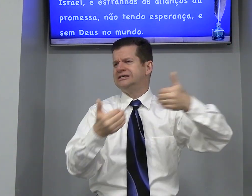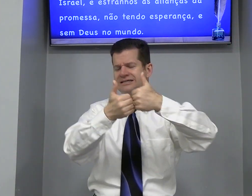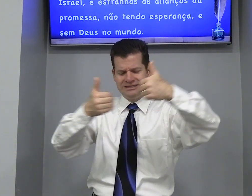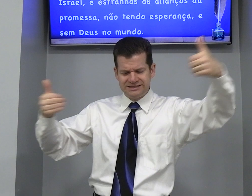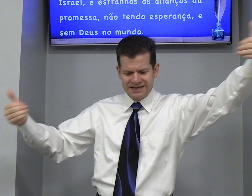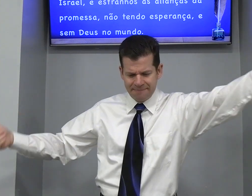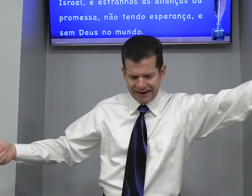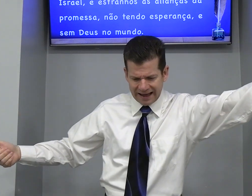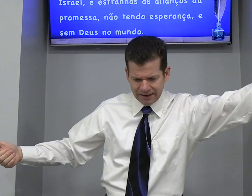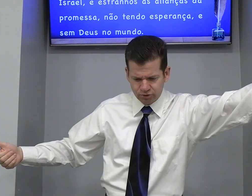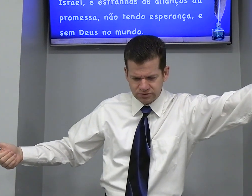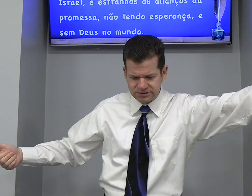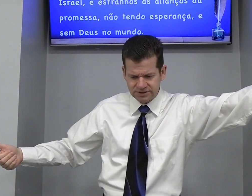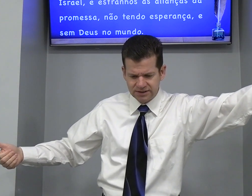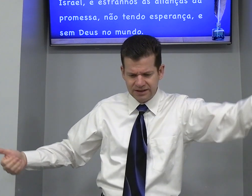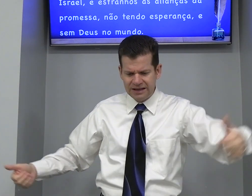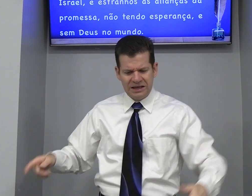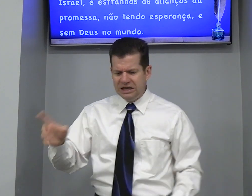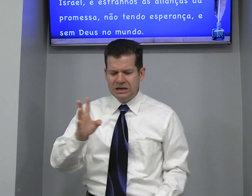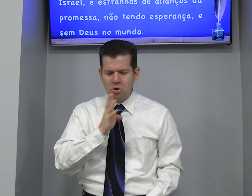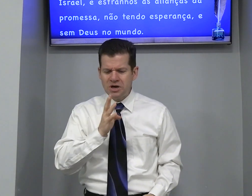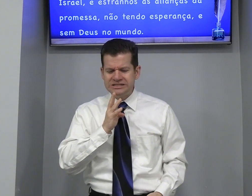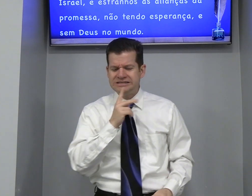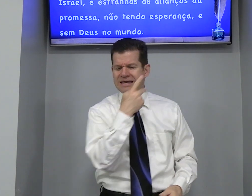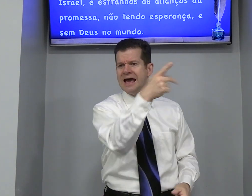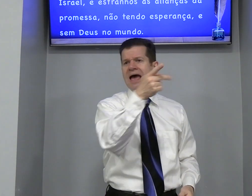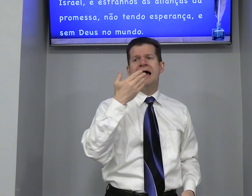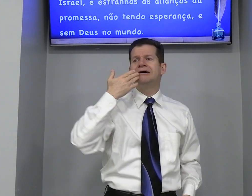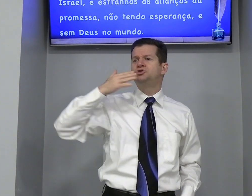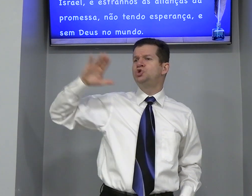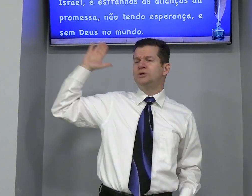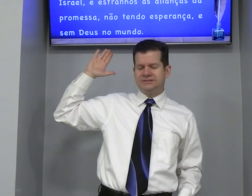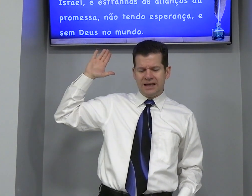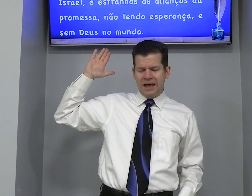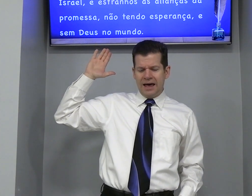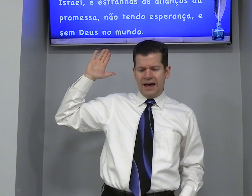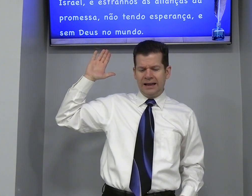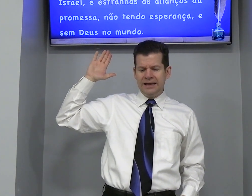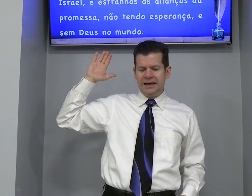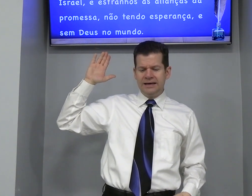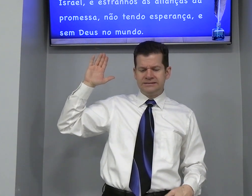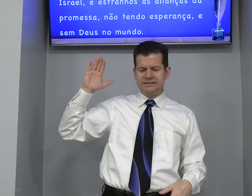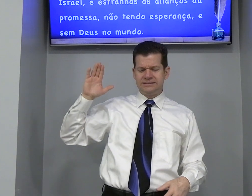Separados E não conhecia As suas Alianças